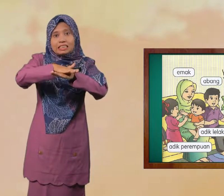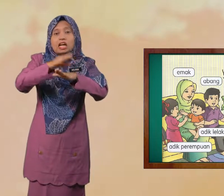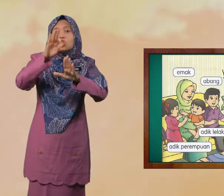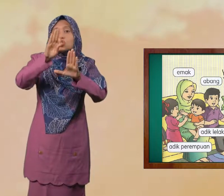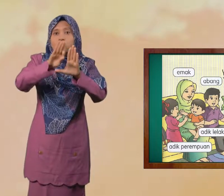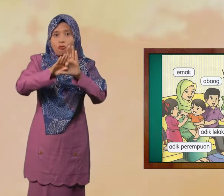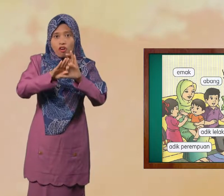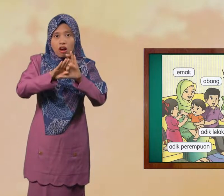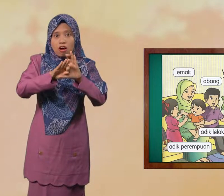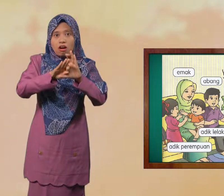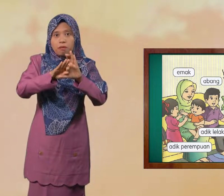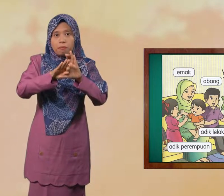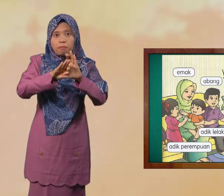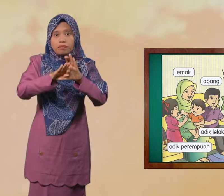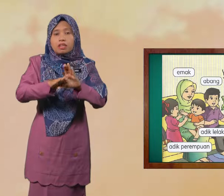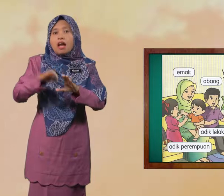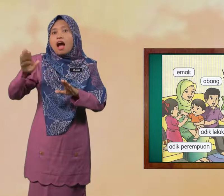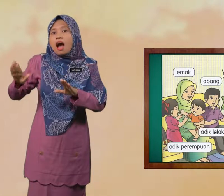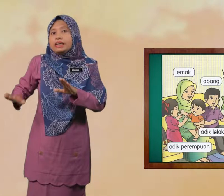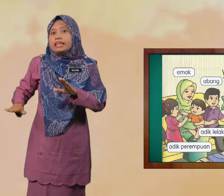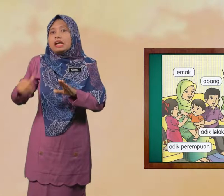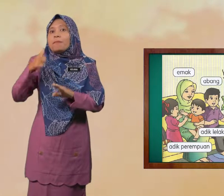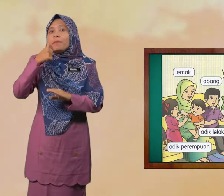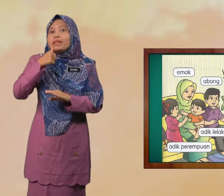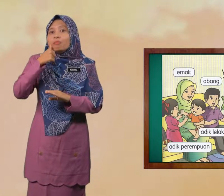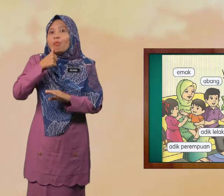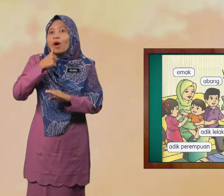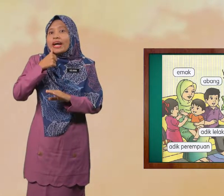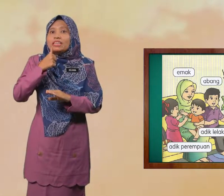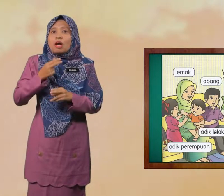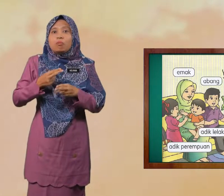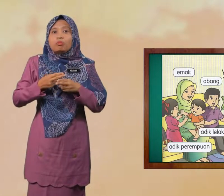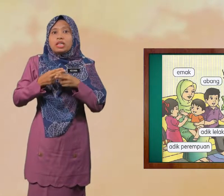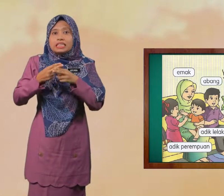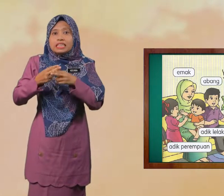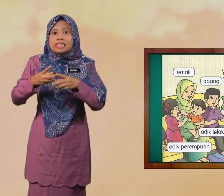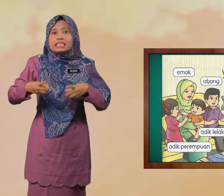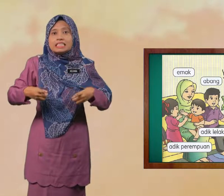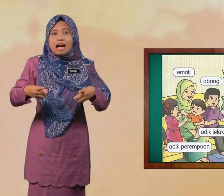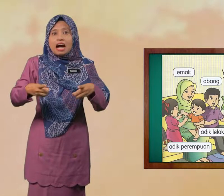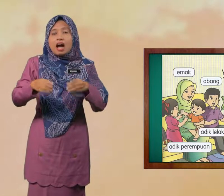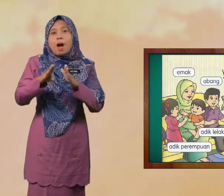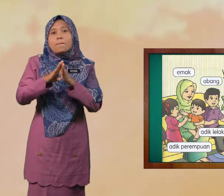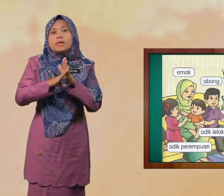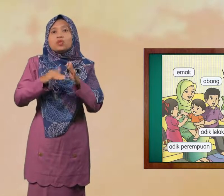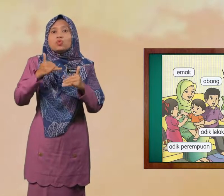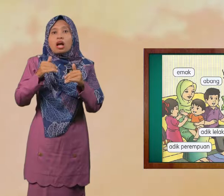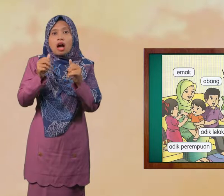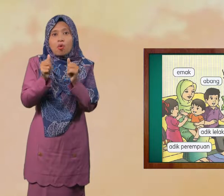Sofa Adik Perempuan Pula Sedang Bergurau